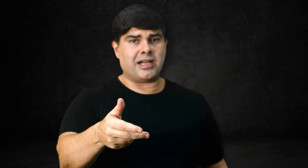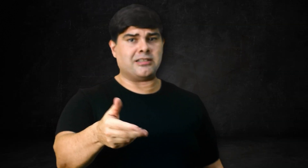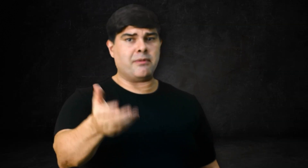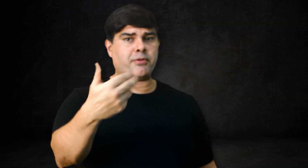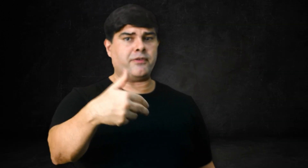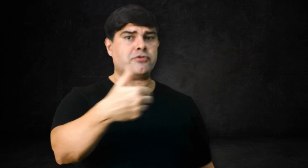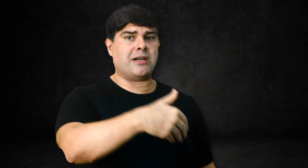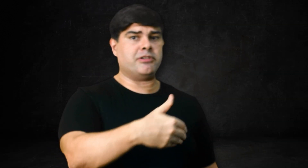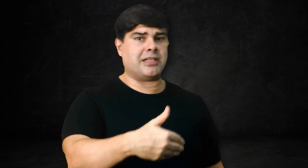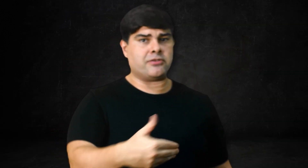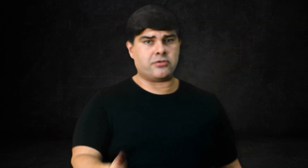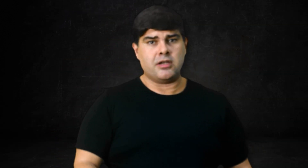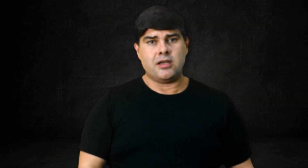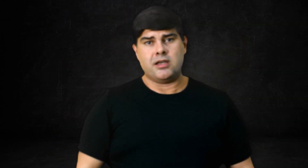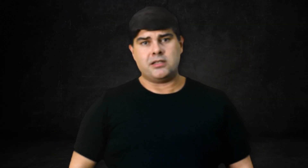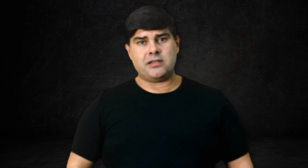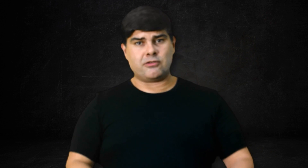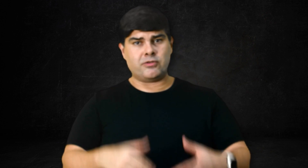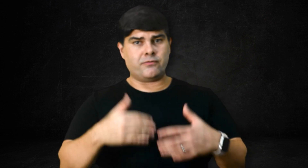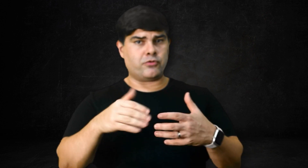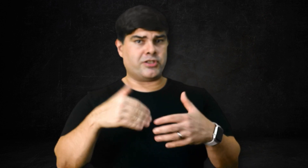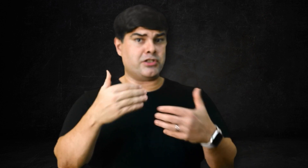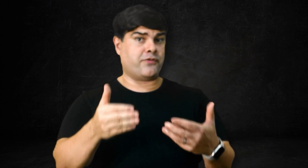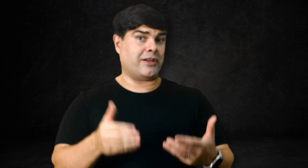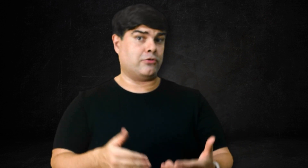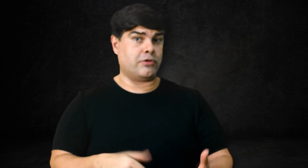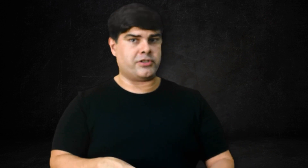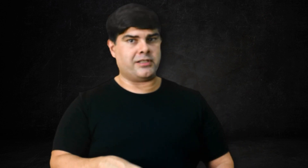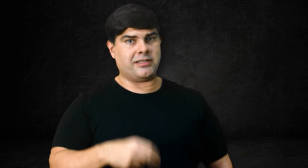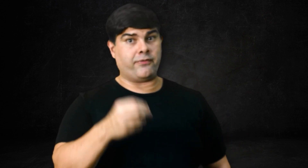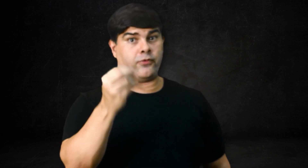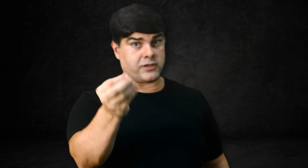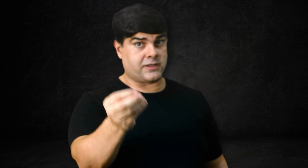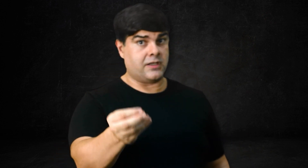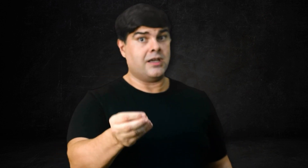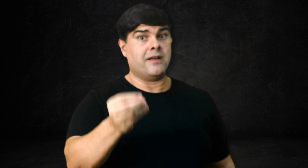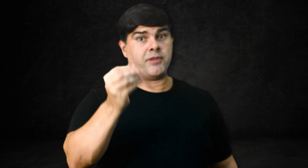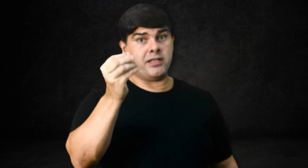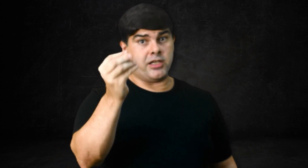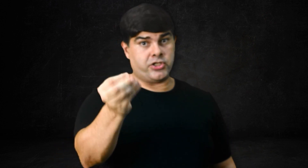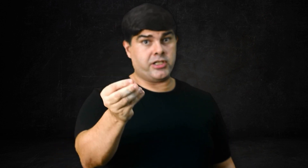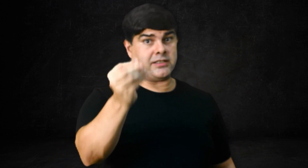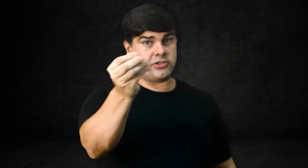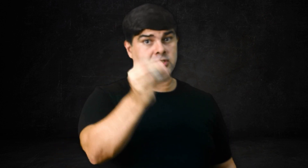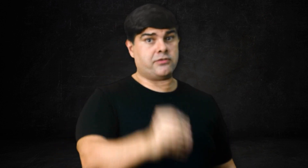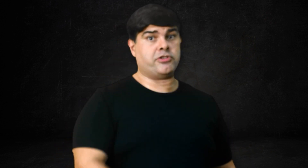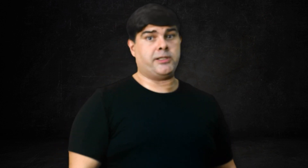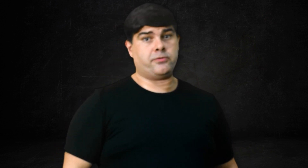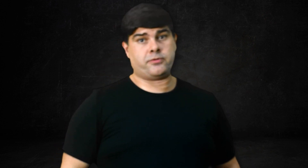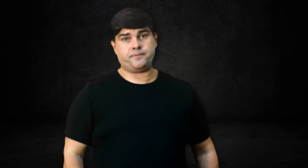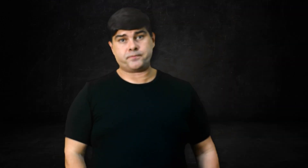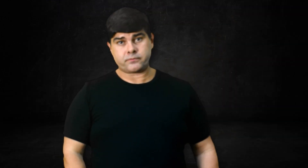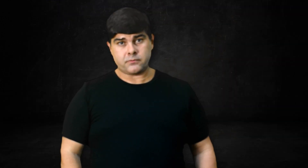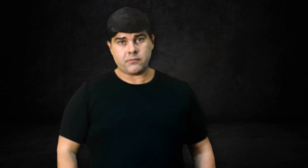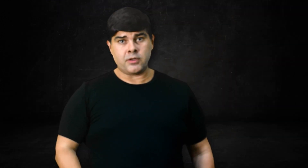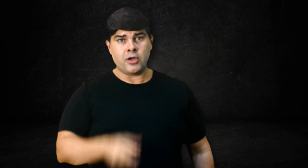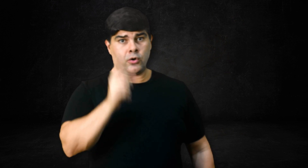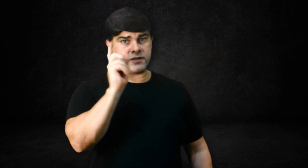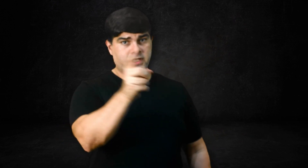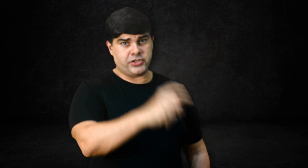também provém dos carboidratos. E eles são um dos grandes fatores da força, da energia e resistência nos treinos. Ou seja,